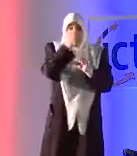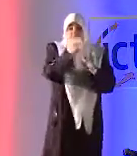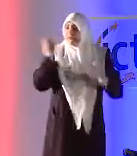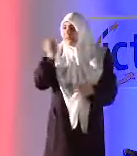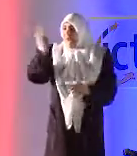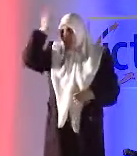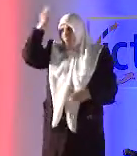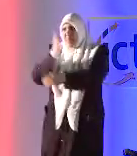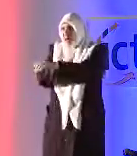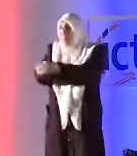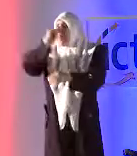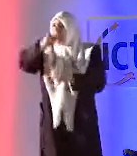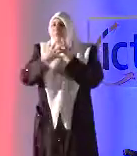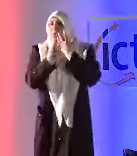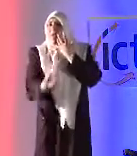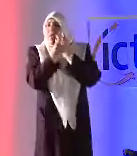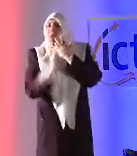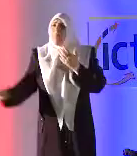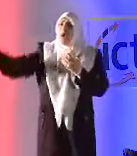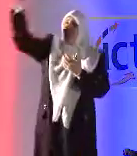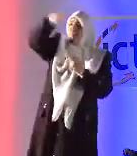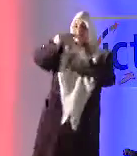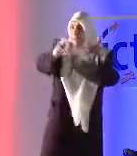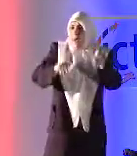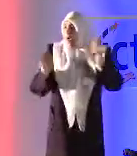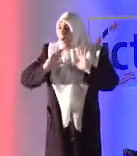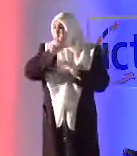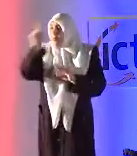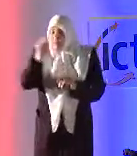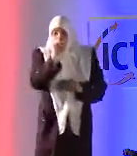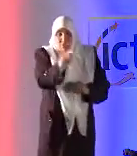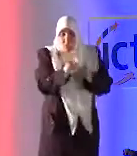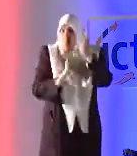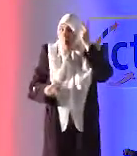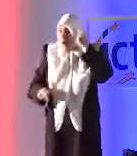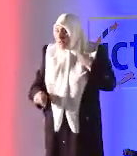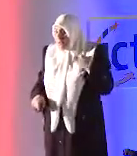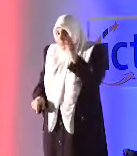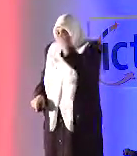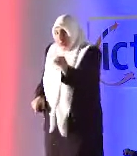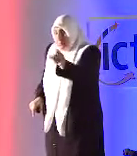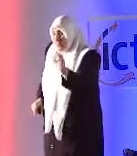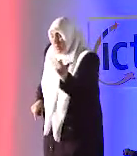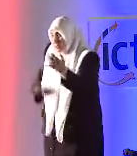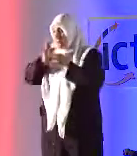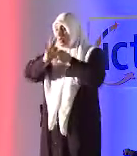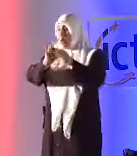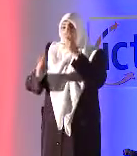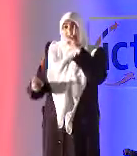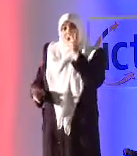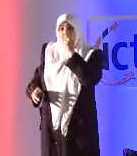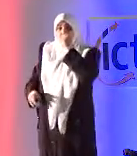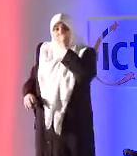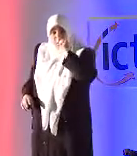هذه الخدمة والخدمة تتعرف على اسم الشخص وكلمة